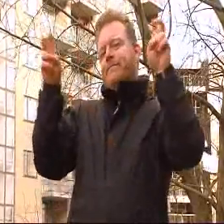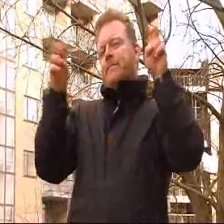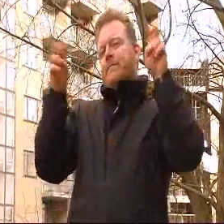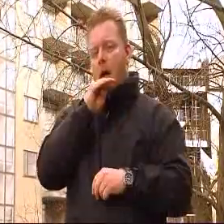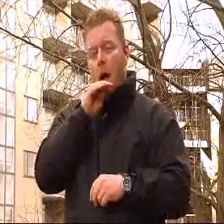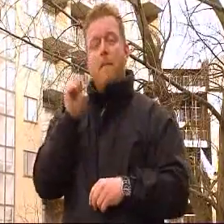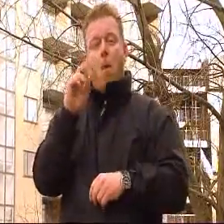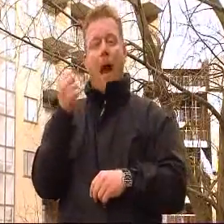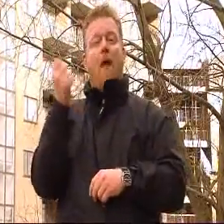vandrende lavtryk.